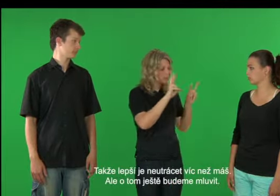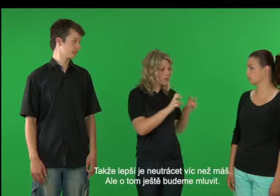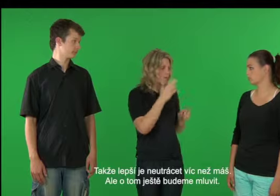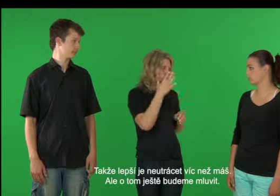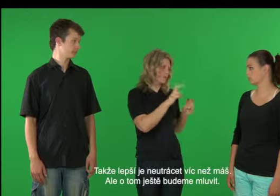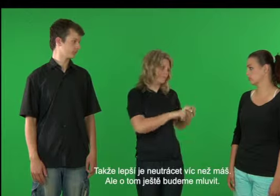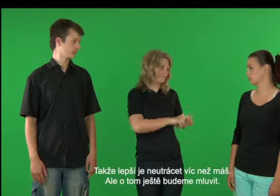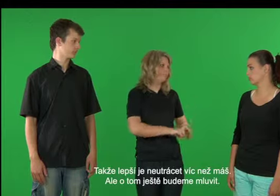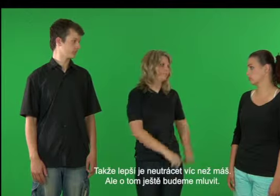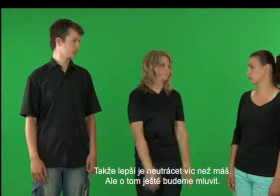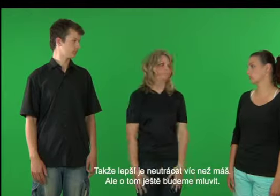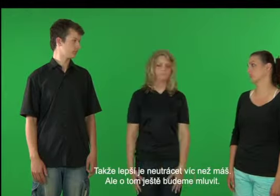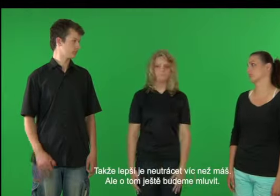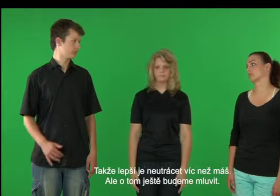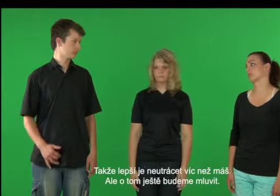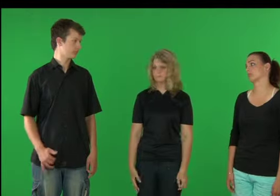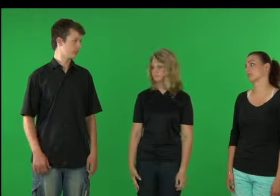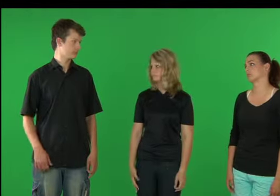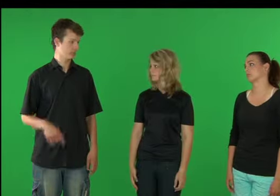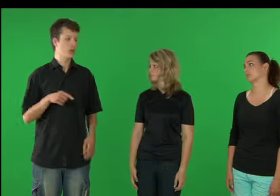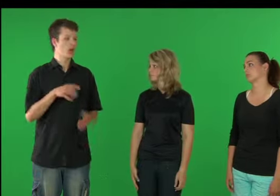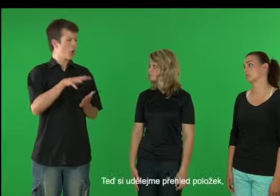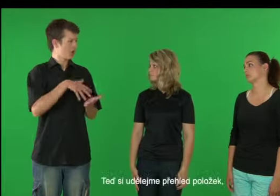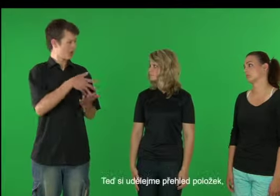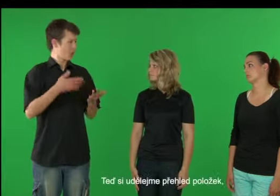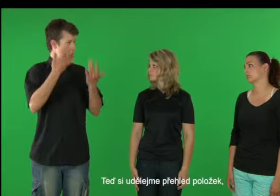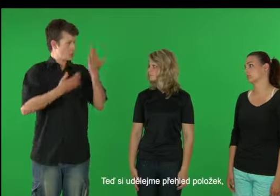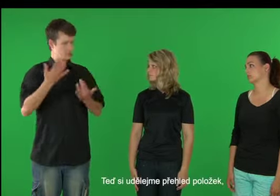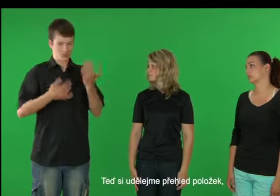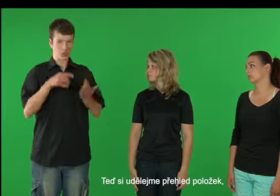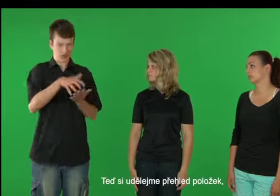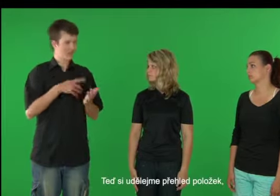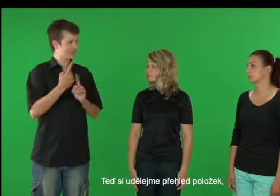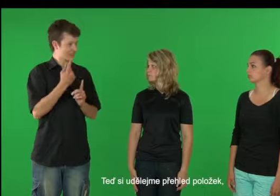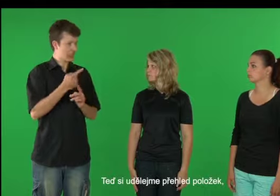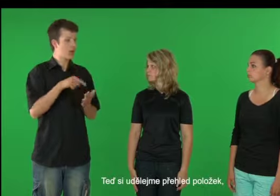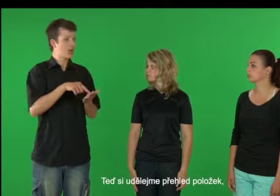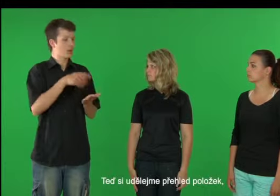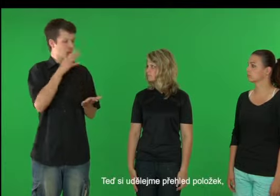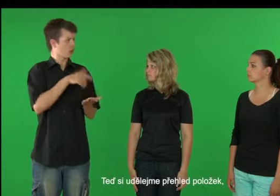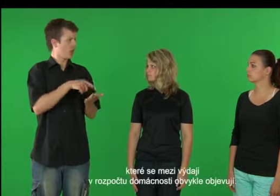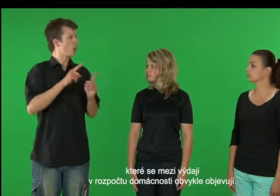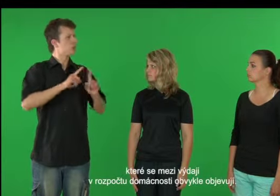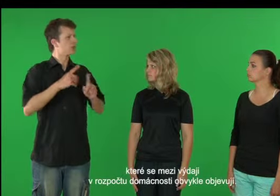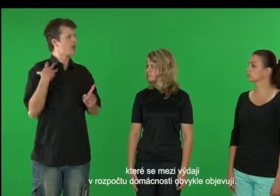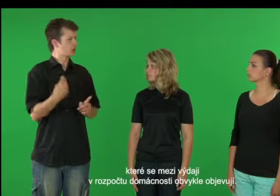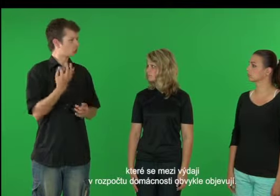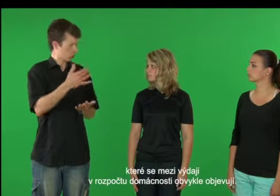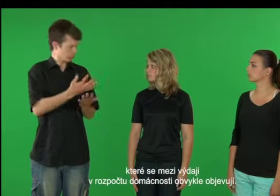porostou úroky a budeš mít problémy. Takže lepší je neutracet víc, než máš. Teď si udělejme přehled položek, které se mezi výdají v